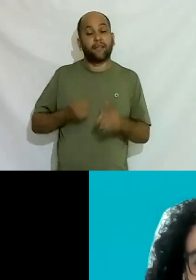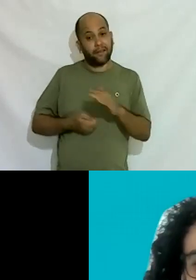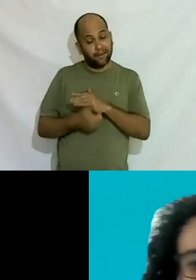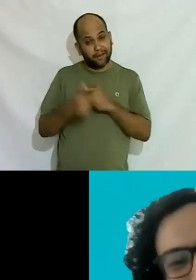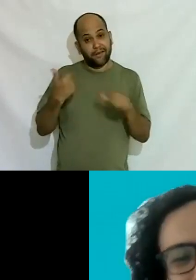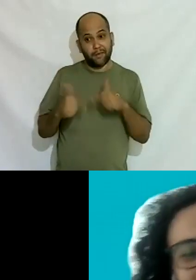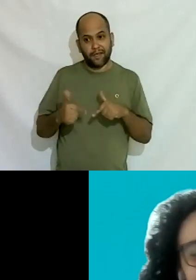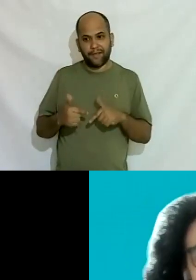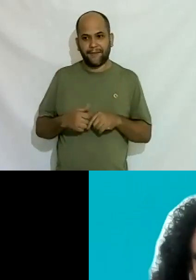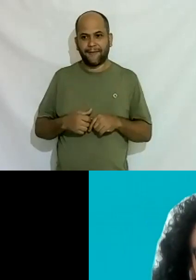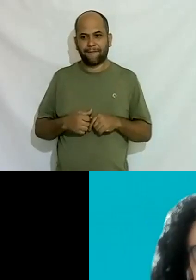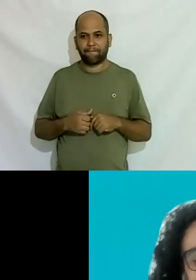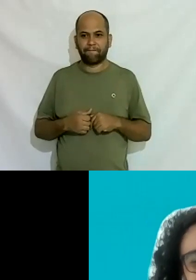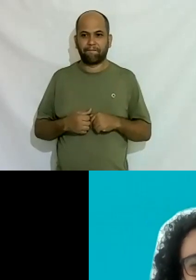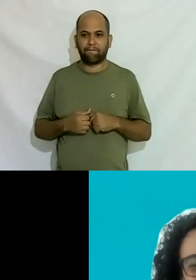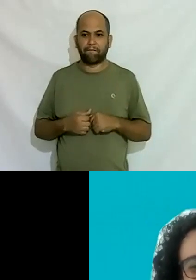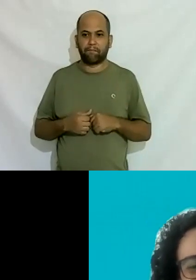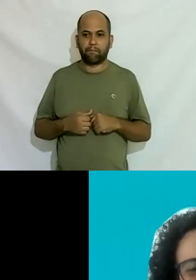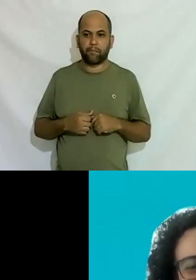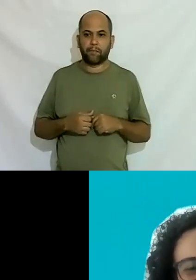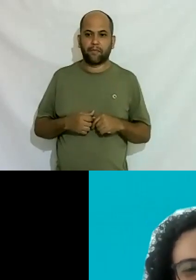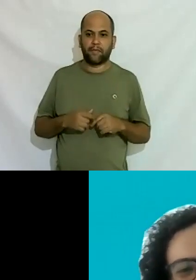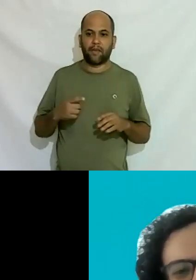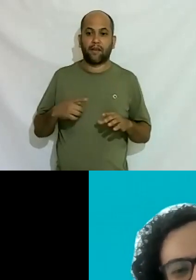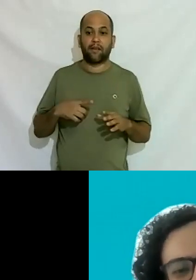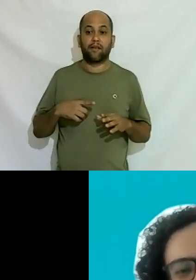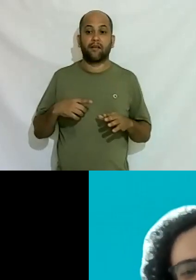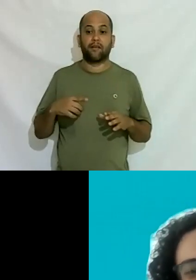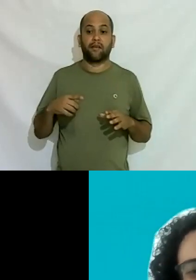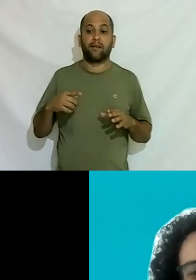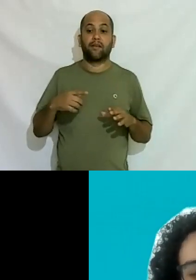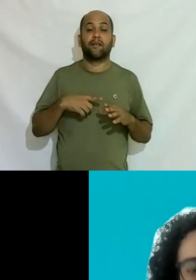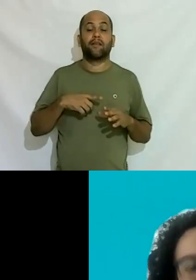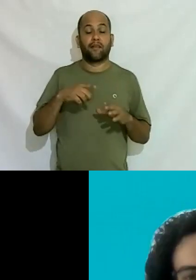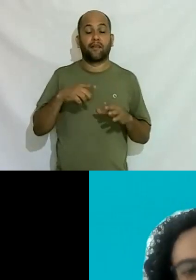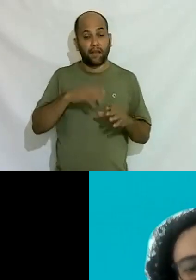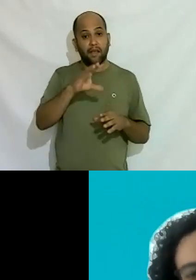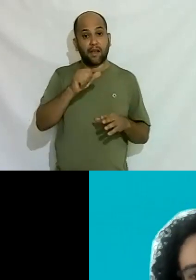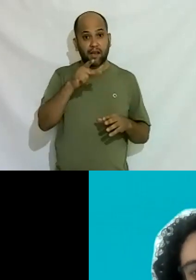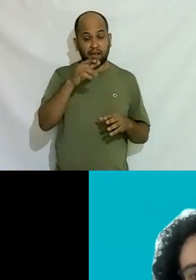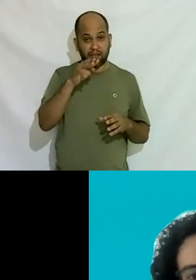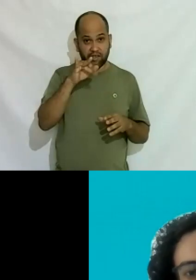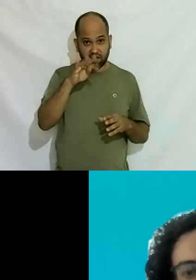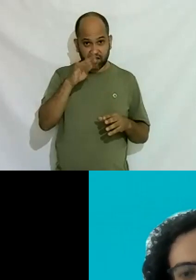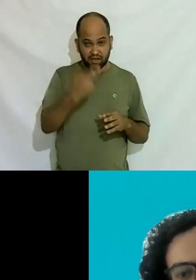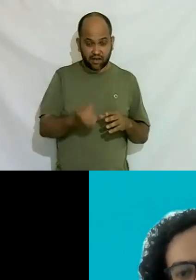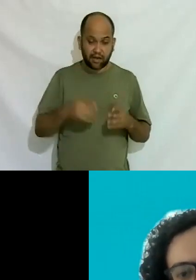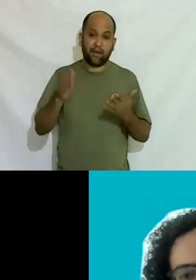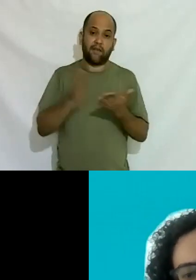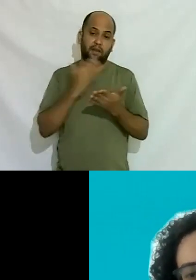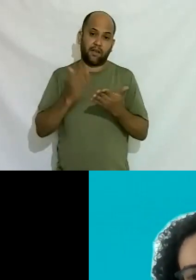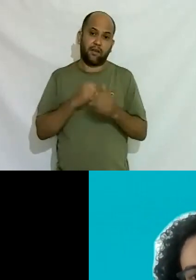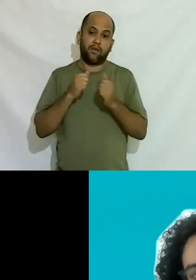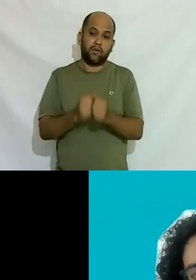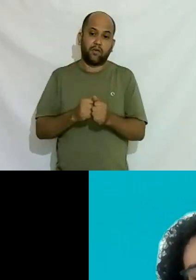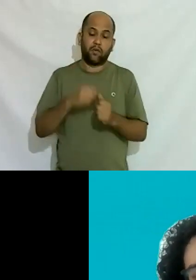levantei a bola para você no transempreme tem a cartilha tem uma cartilha feita junto com as multinacionais nós junto com